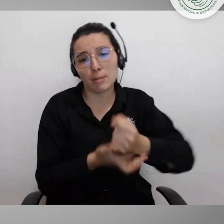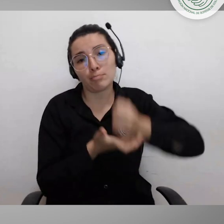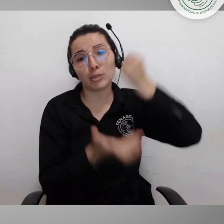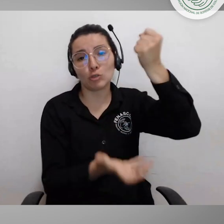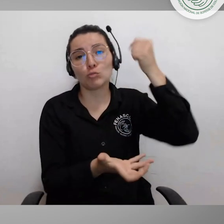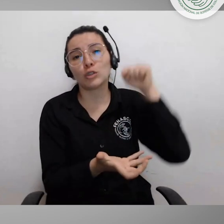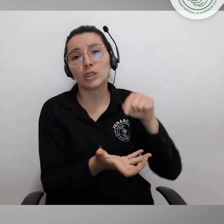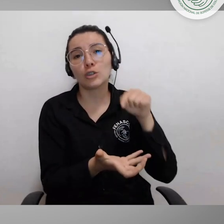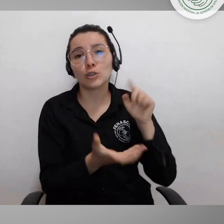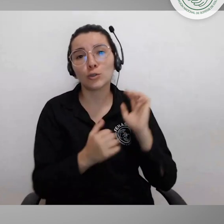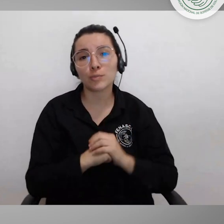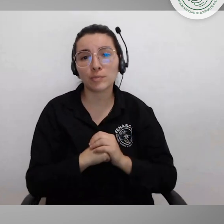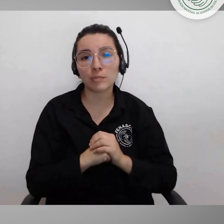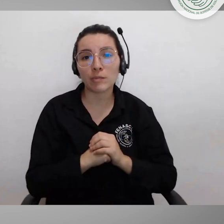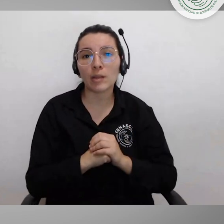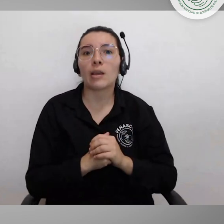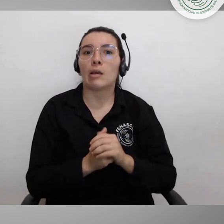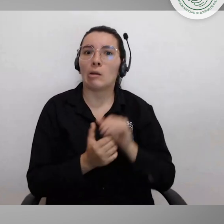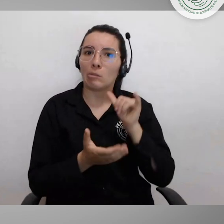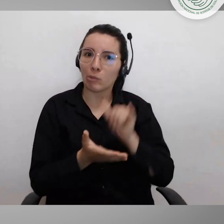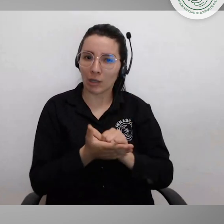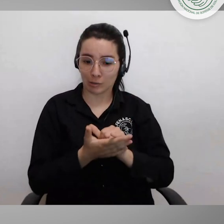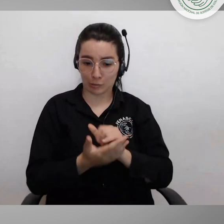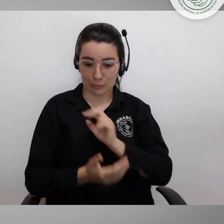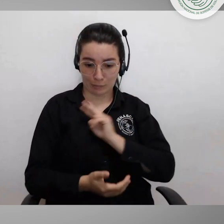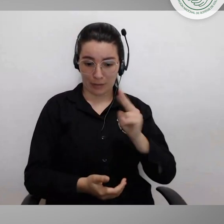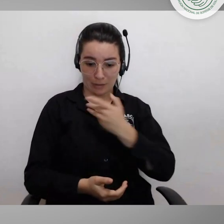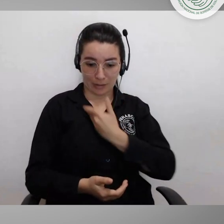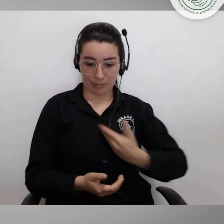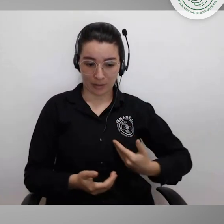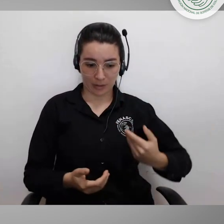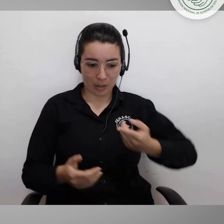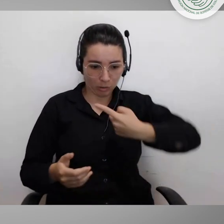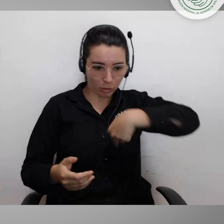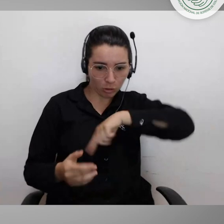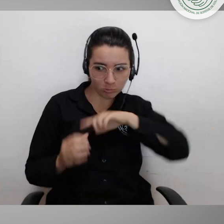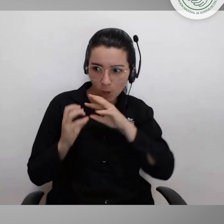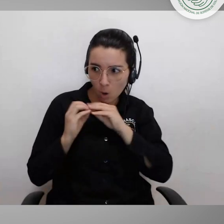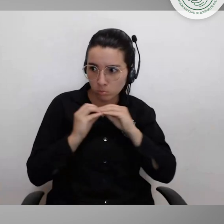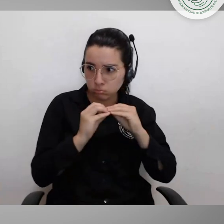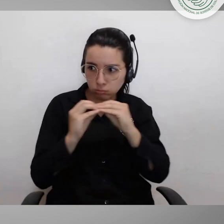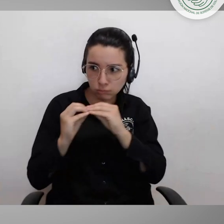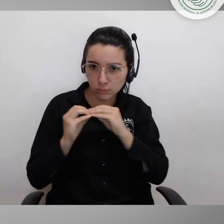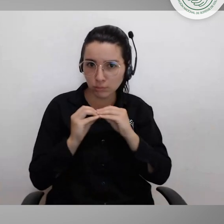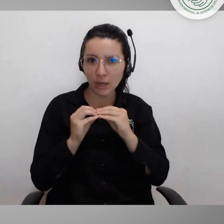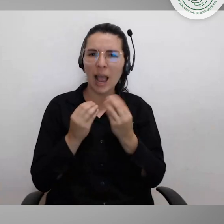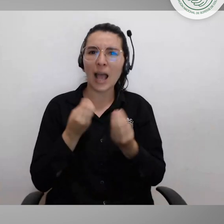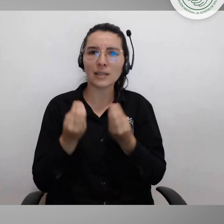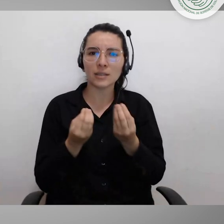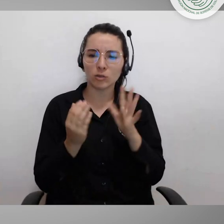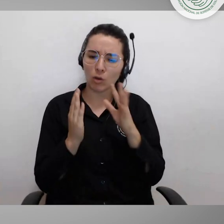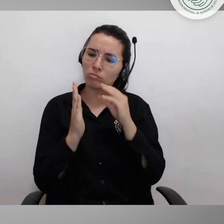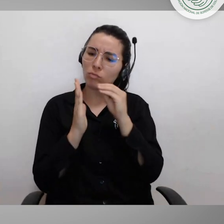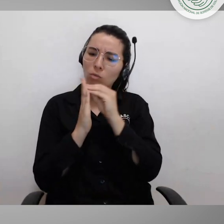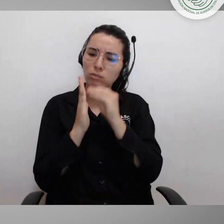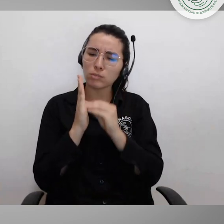define con presupuesto. Y para ello entonces hemos sacado desde la